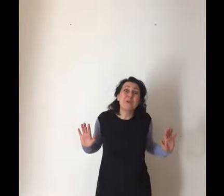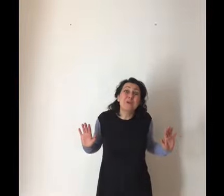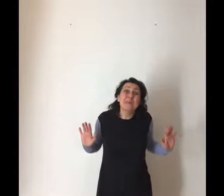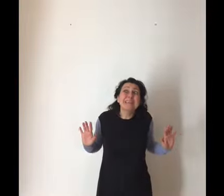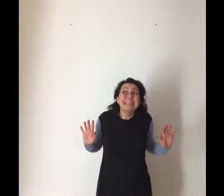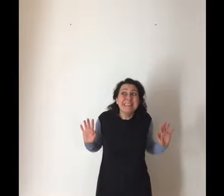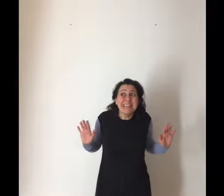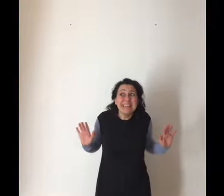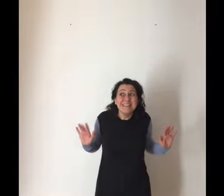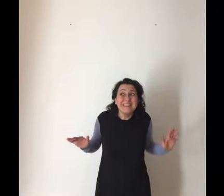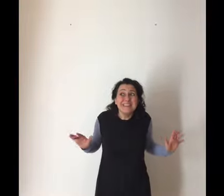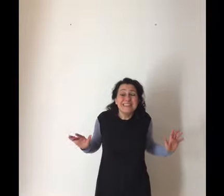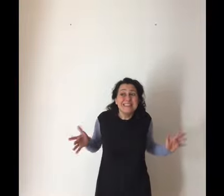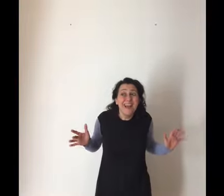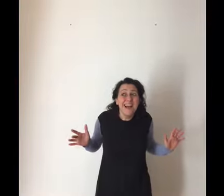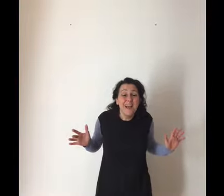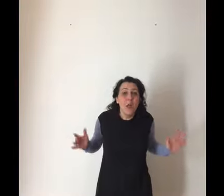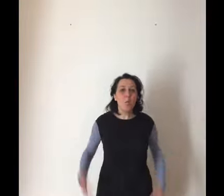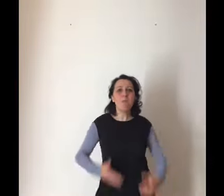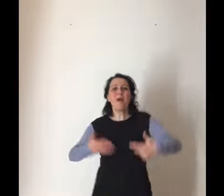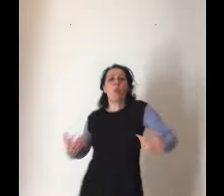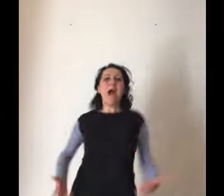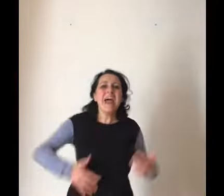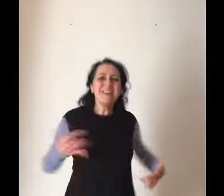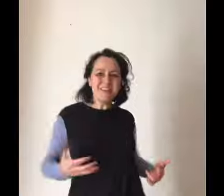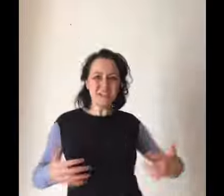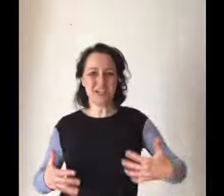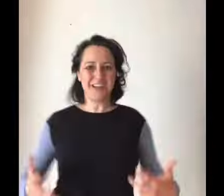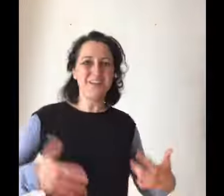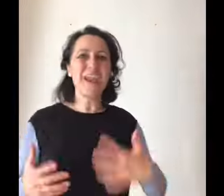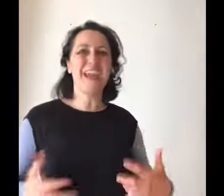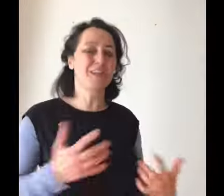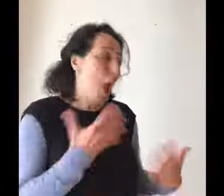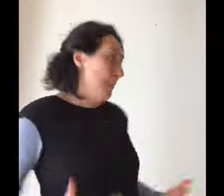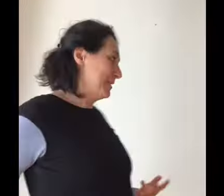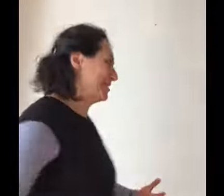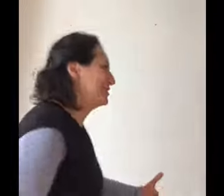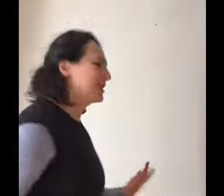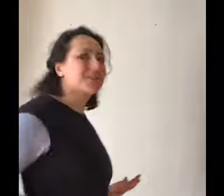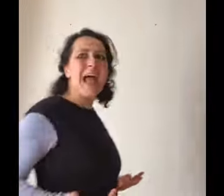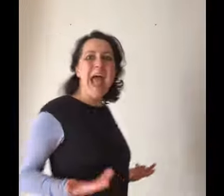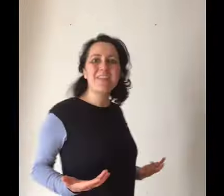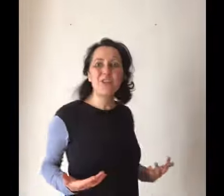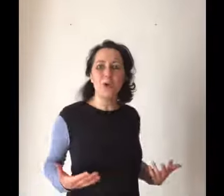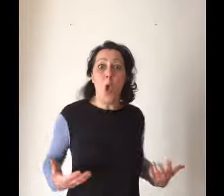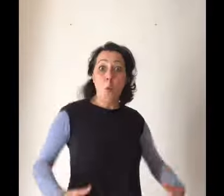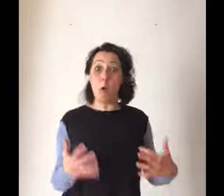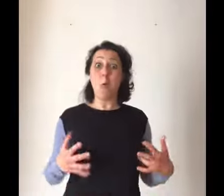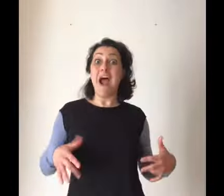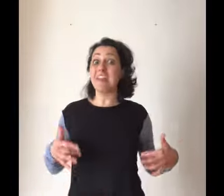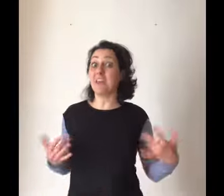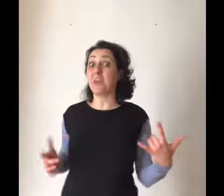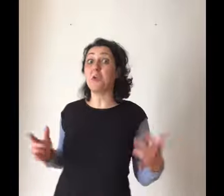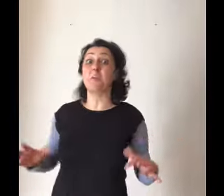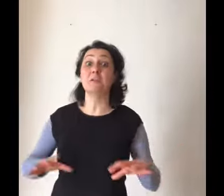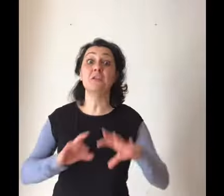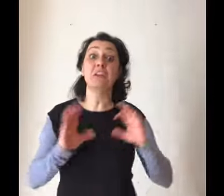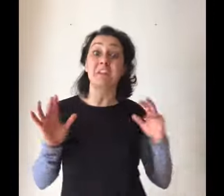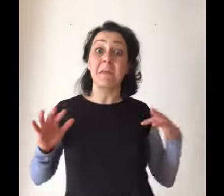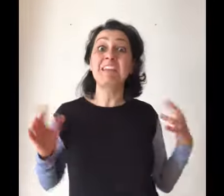della rivista? Ma quale rivista, rivista? Ma stiamo scherzando? Ma guarda che io prendo direttamente